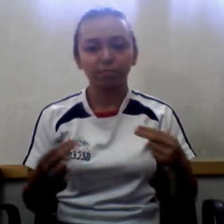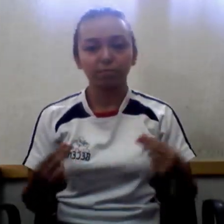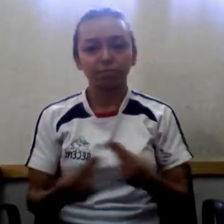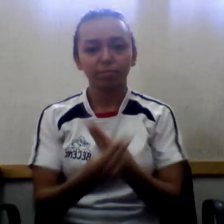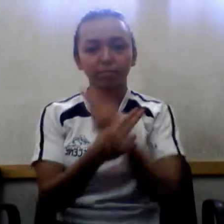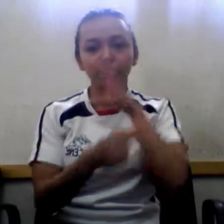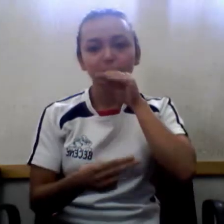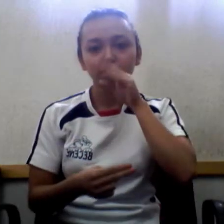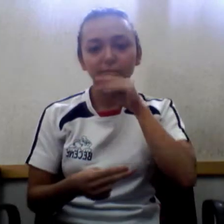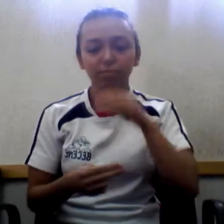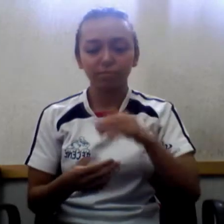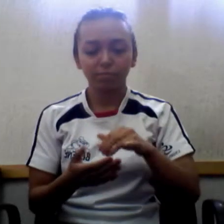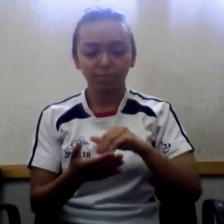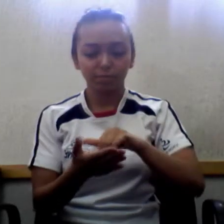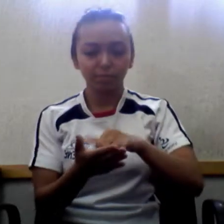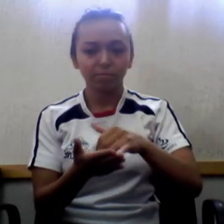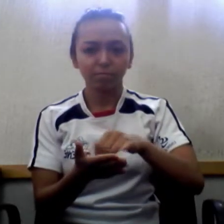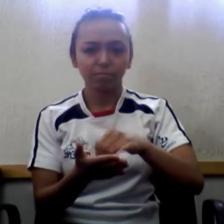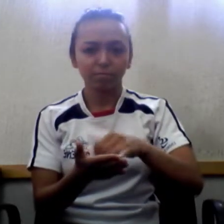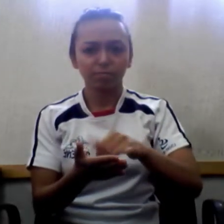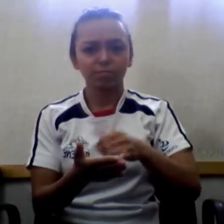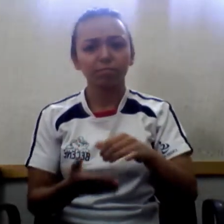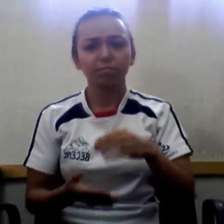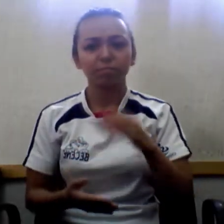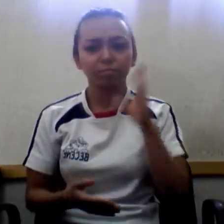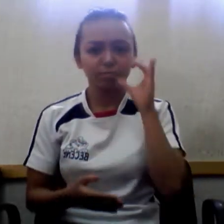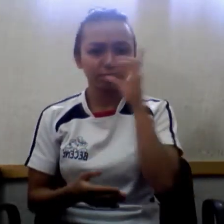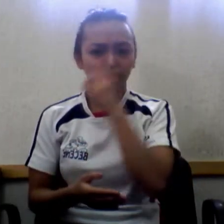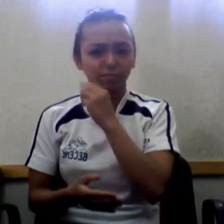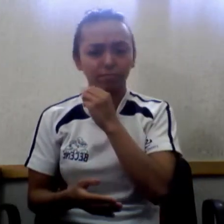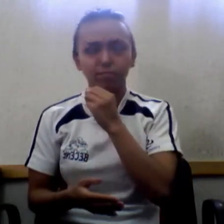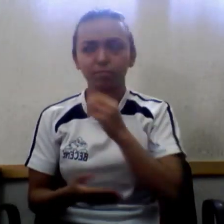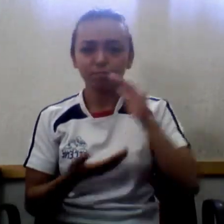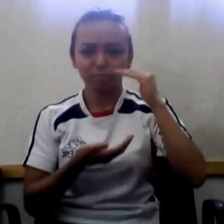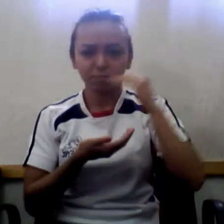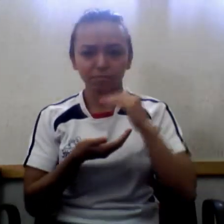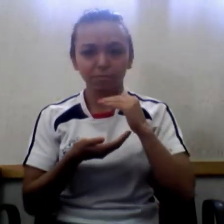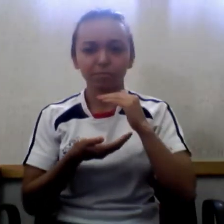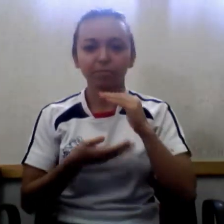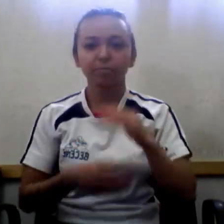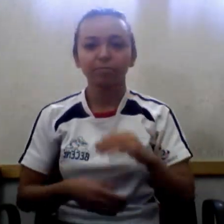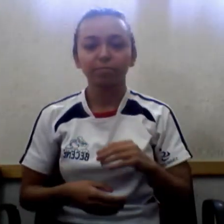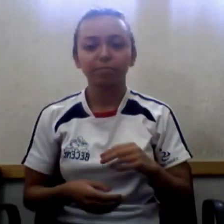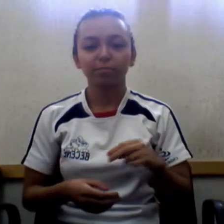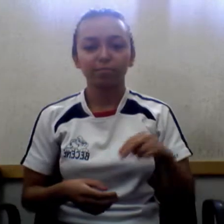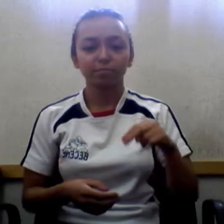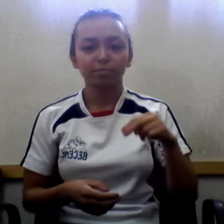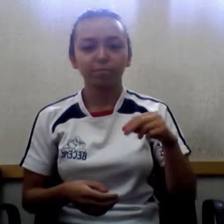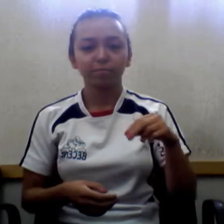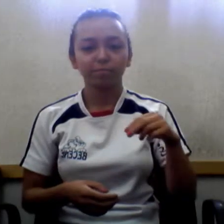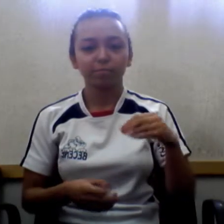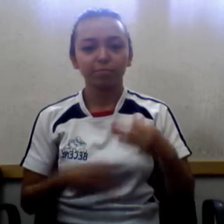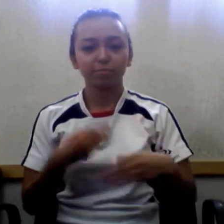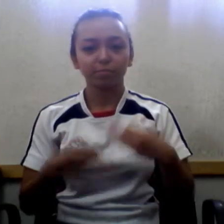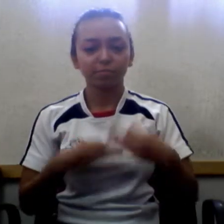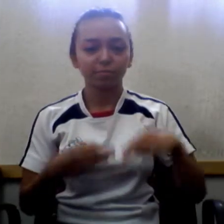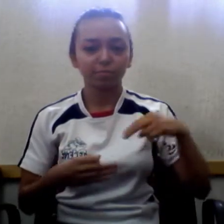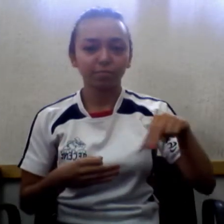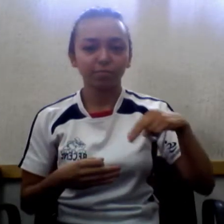pato muy pequeño, gordo y feo. Le llamaron patito feo. El